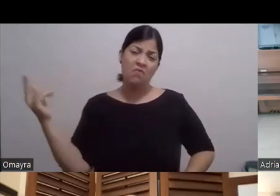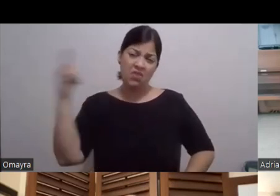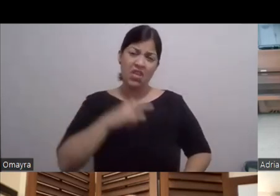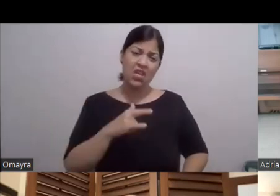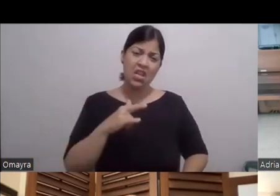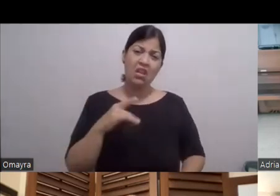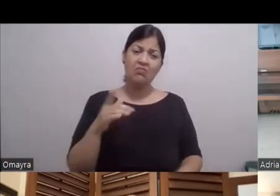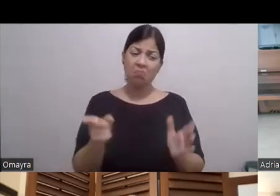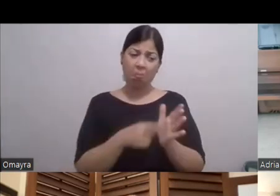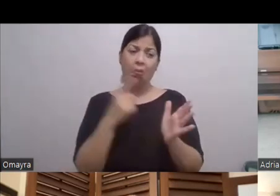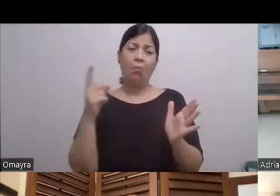Un otro proyecto acá